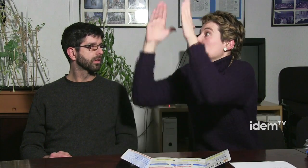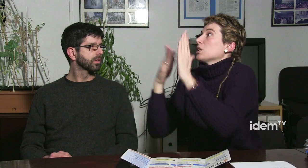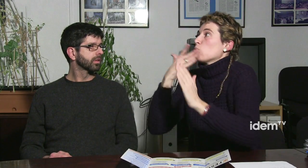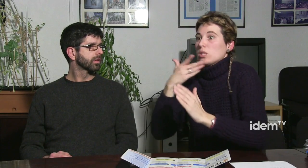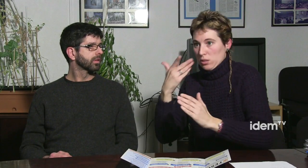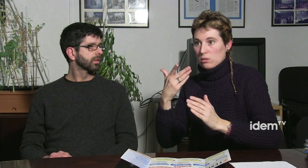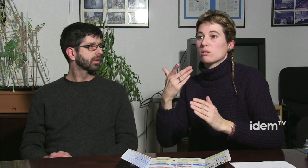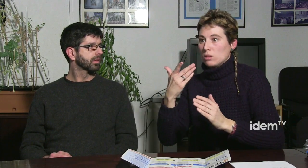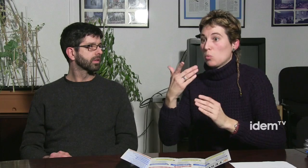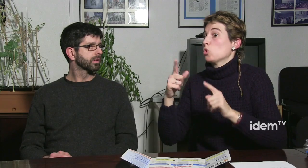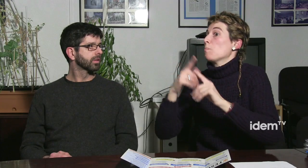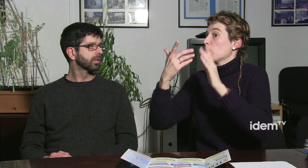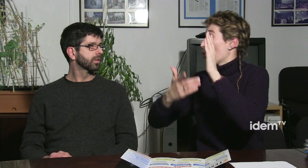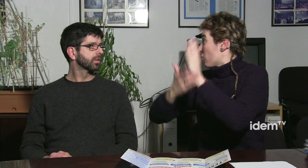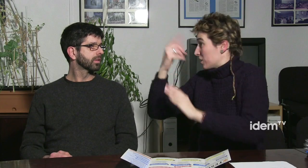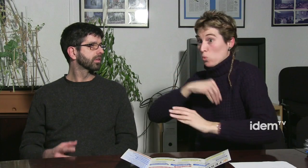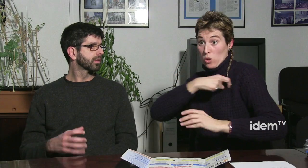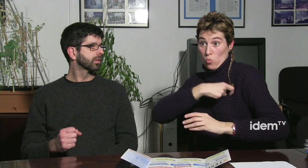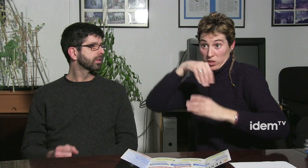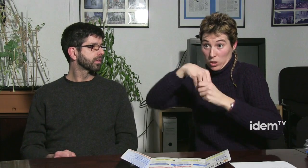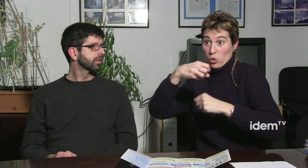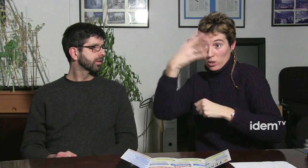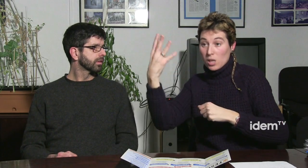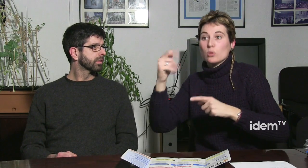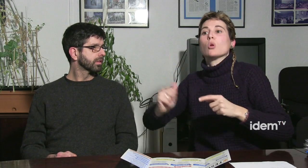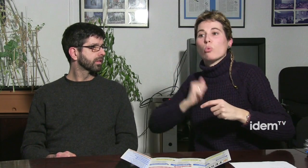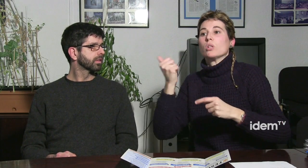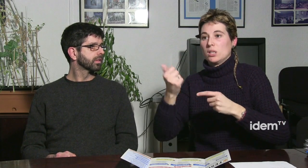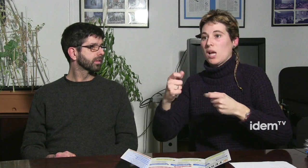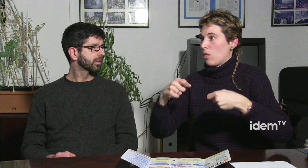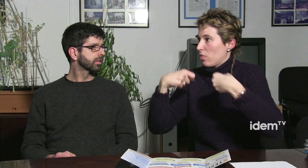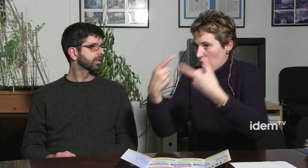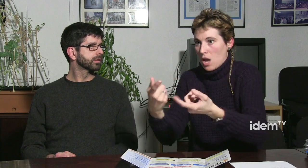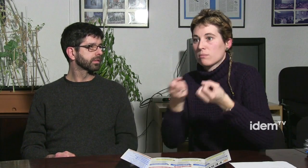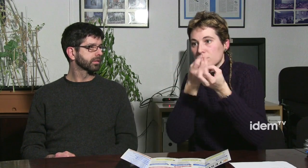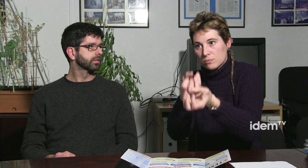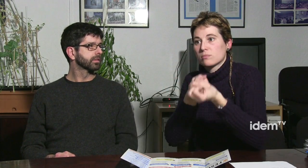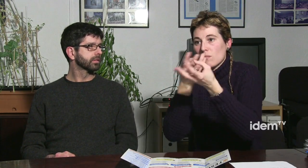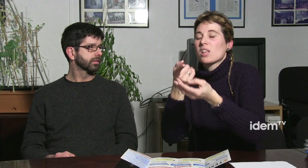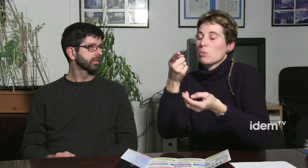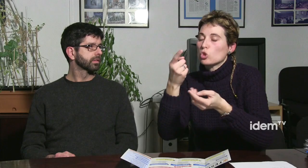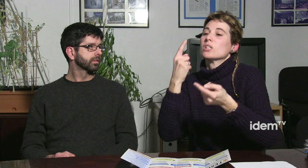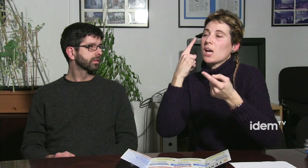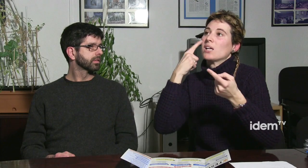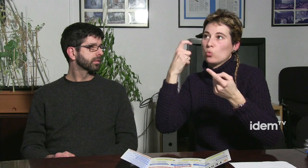ningú coneixia era l'AMDA de podies... potser o coneixíem les persones oïdores, sí. Llavors, el que ha permès